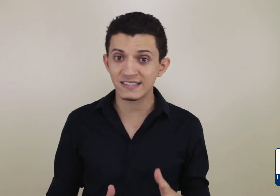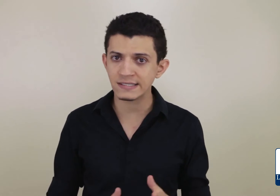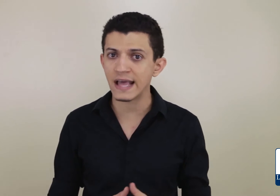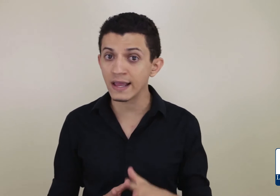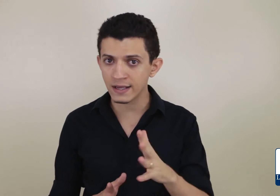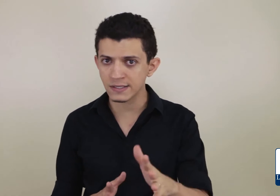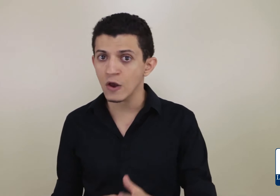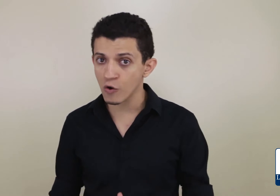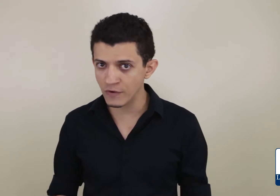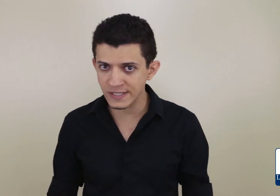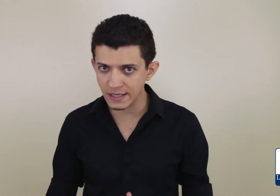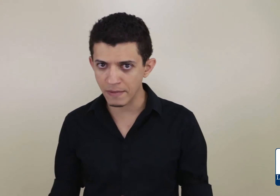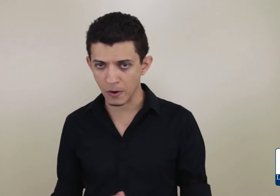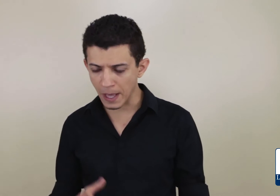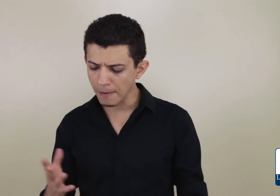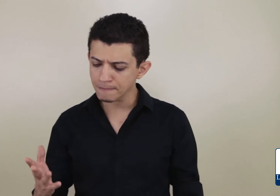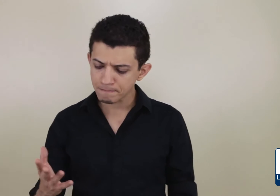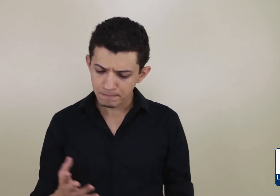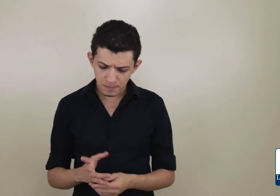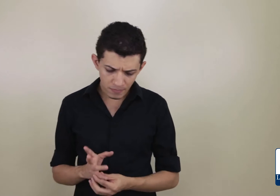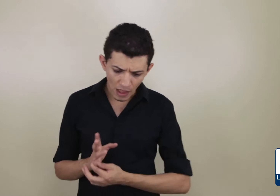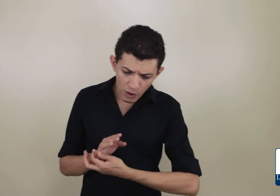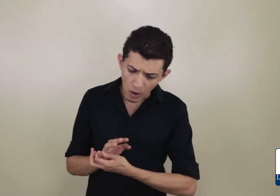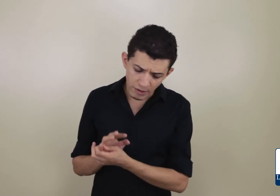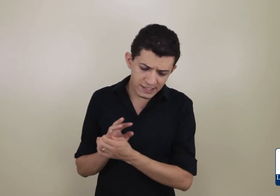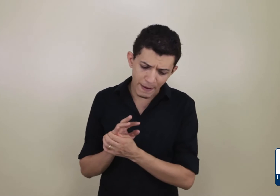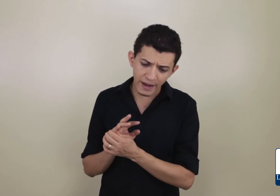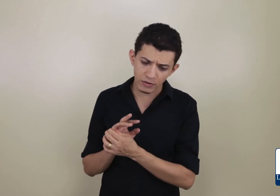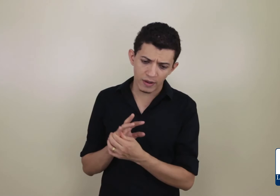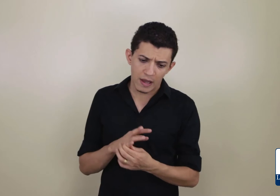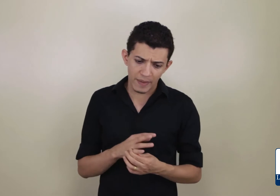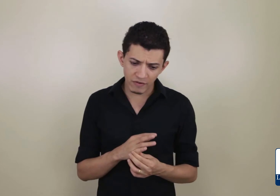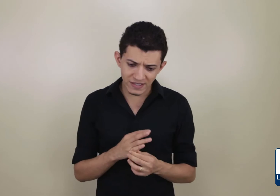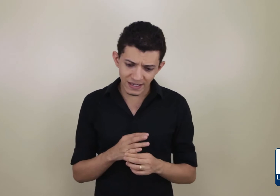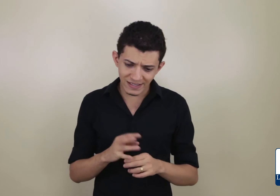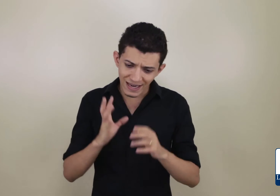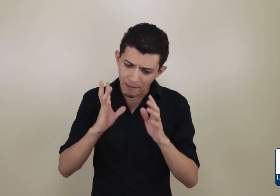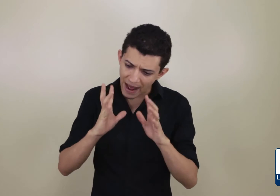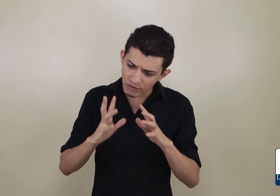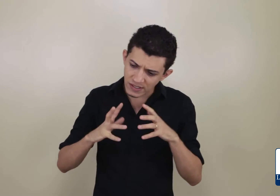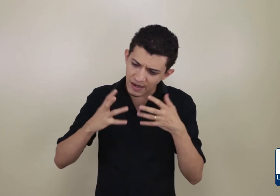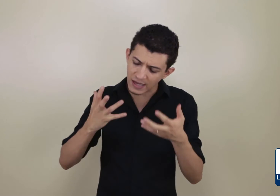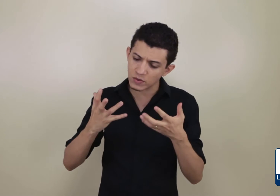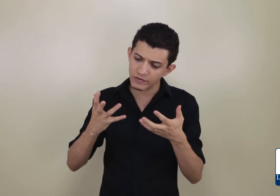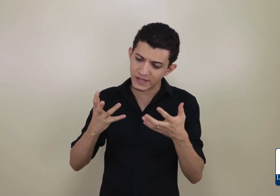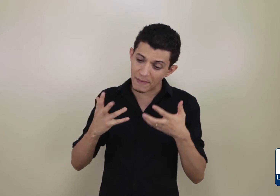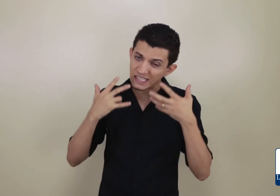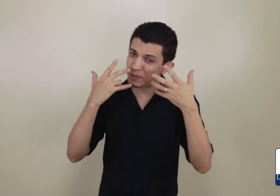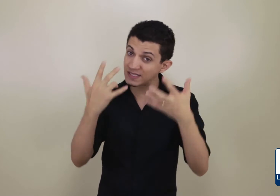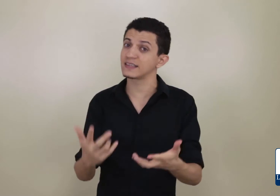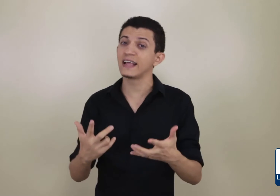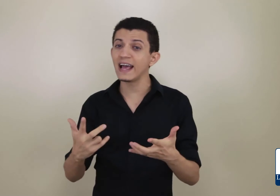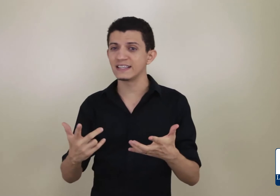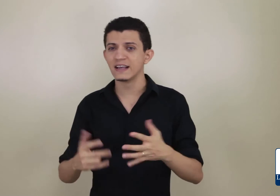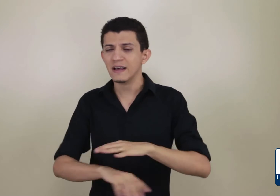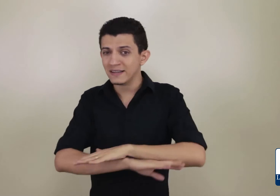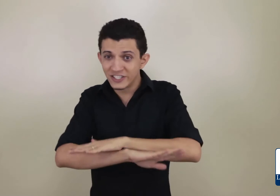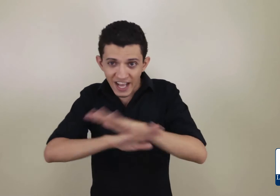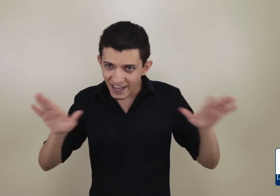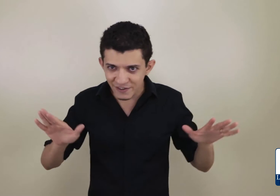dessas técnicas com você também, ok? E um outro aspecto, para você se lembrar dos sinais quando você mais precisa deles, chega de